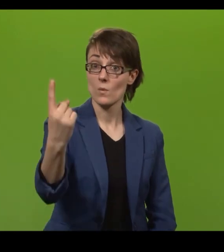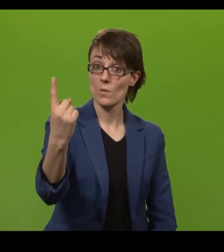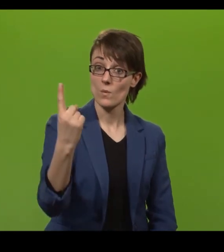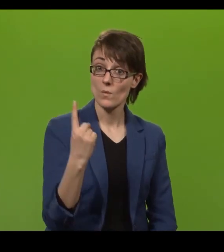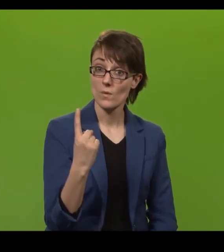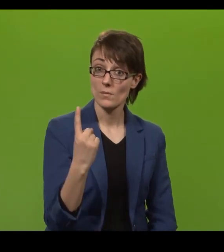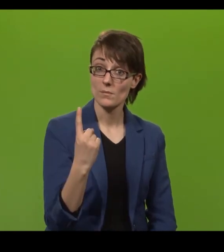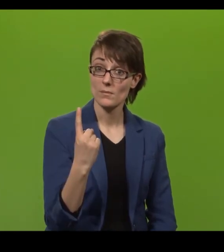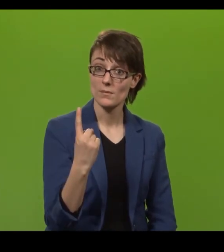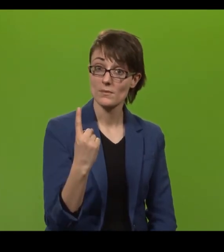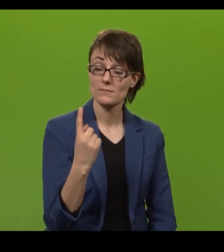koma,